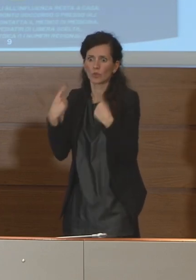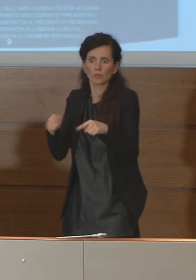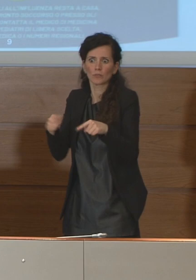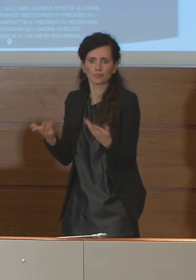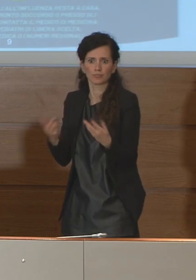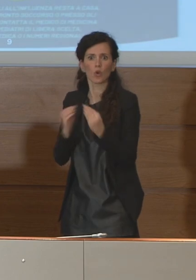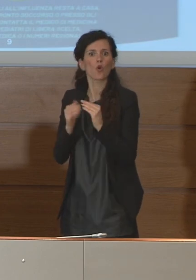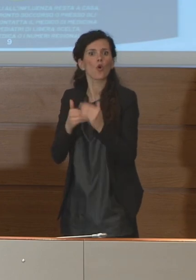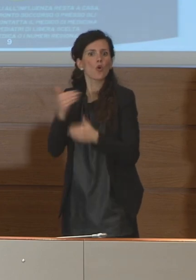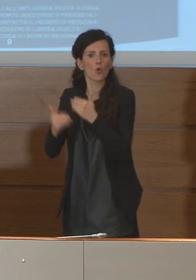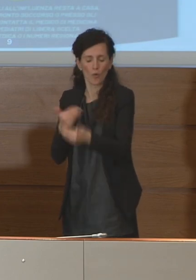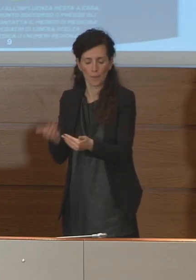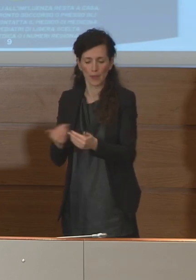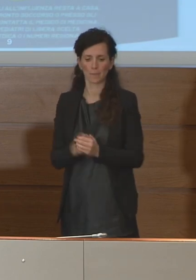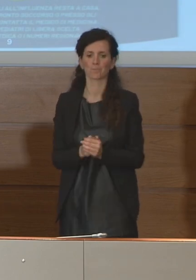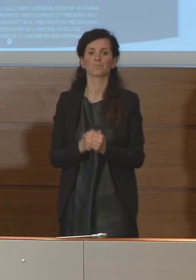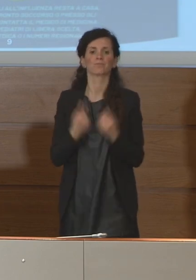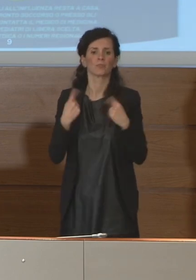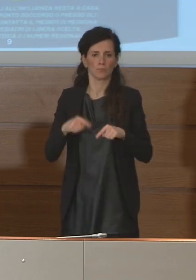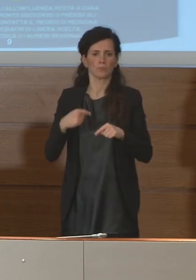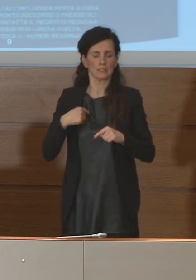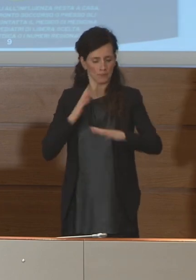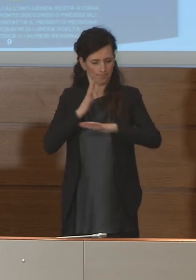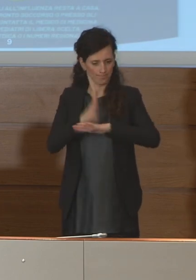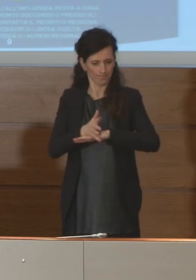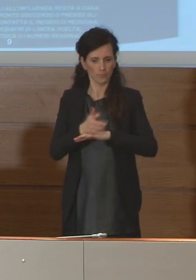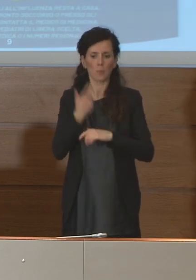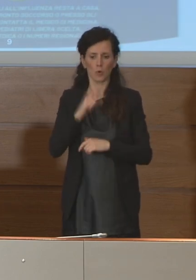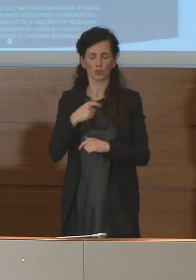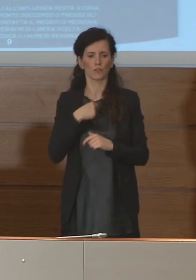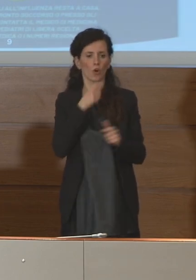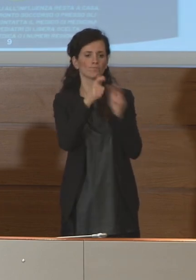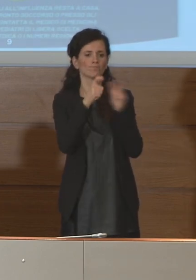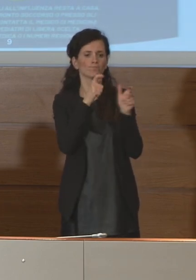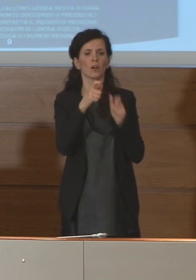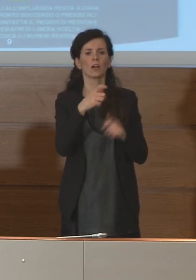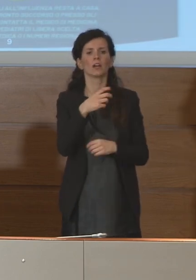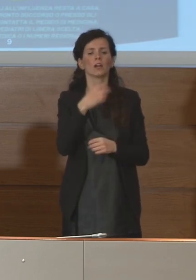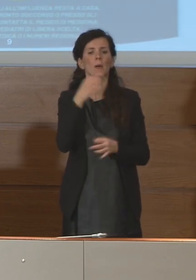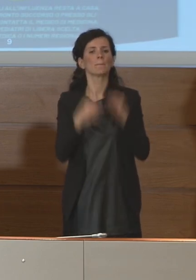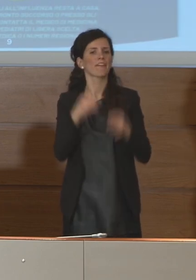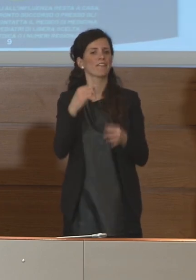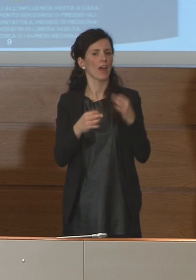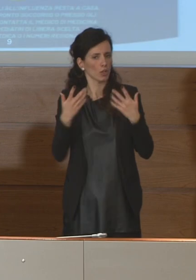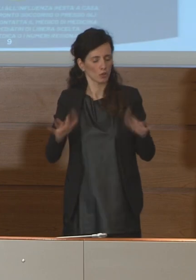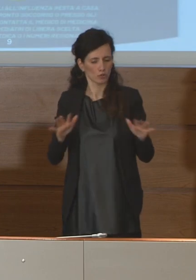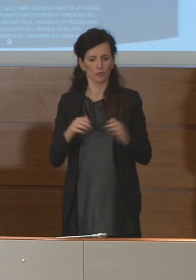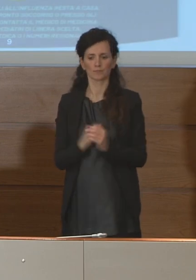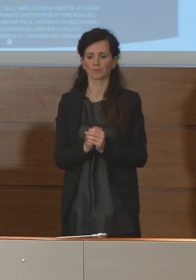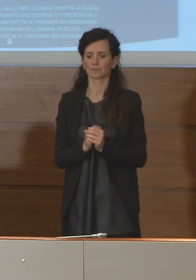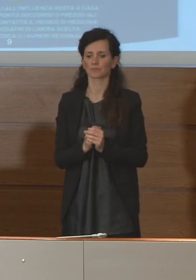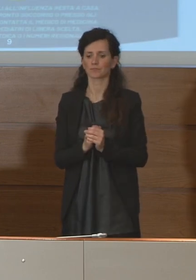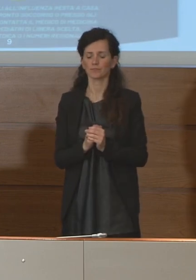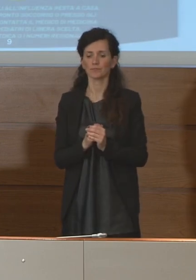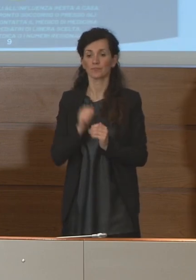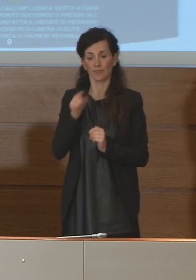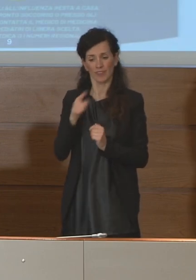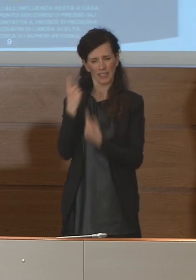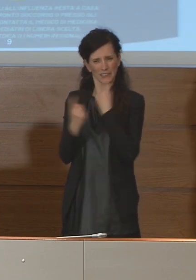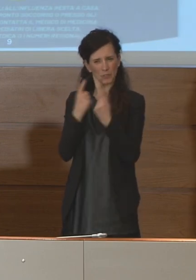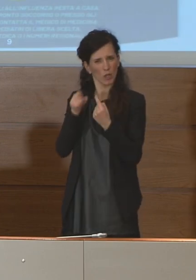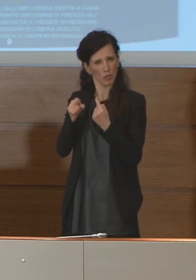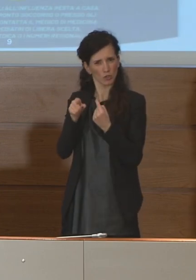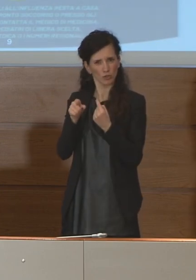Qua intervengo io perché avevo avuto modo di parlare con il prefetto si è trattato di una situazione che è sotto